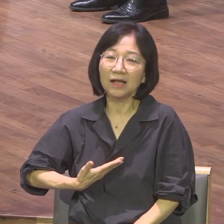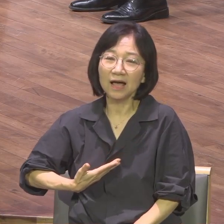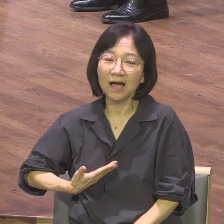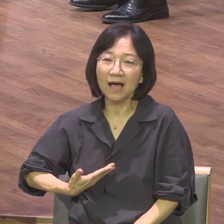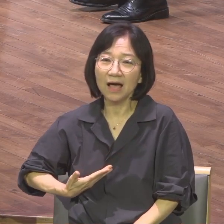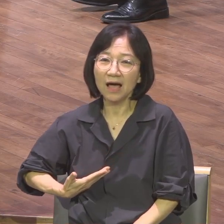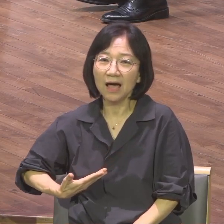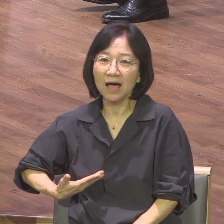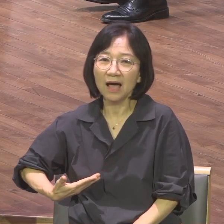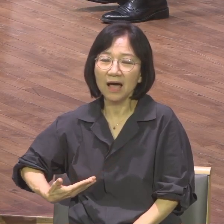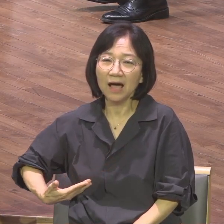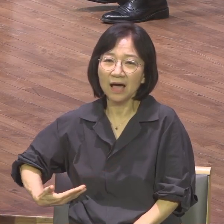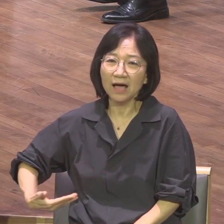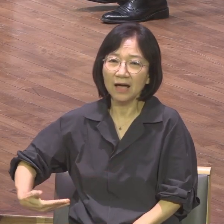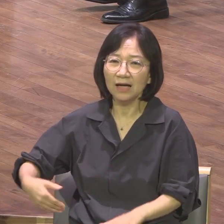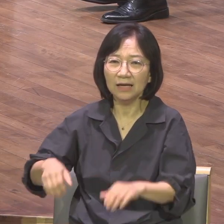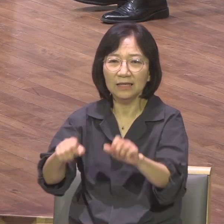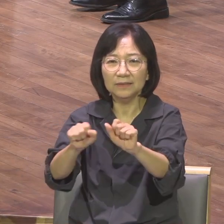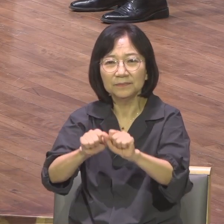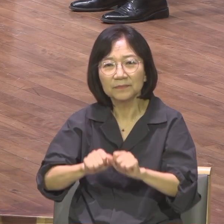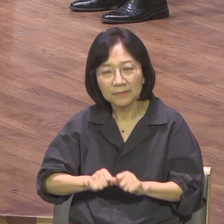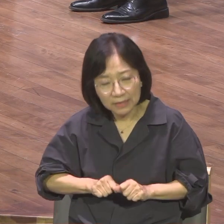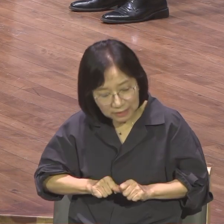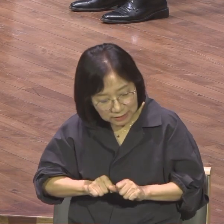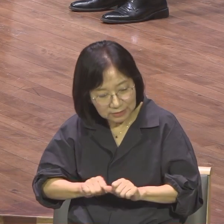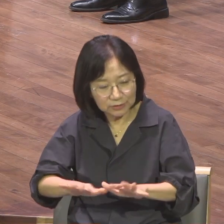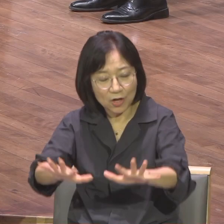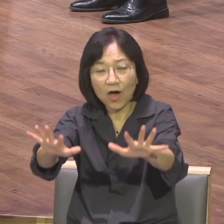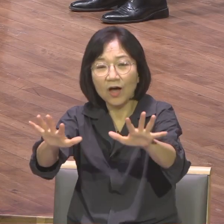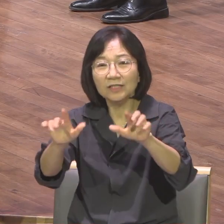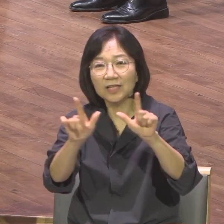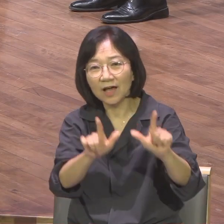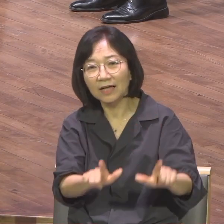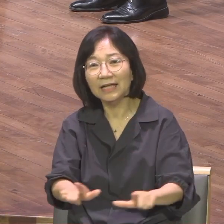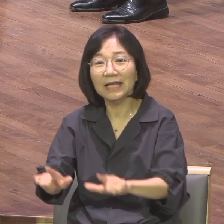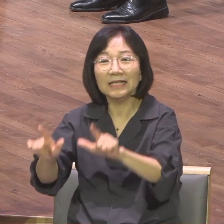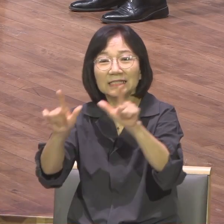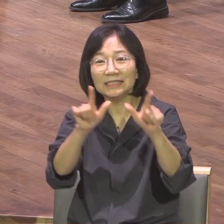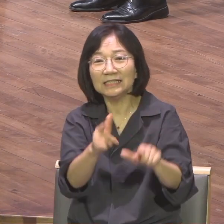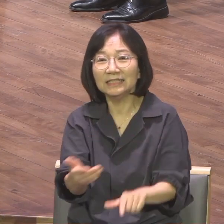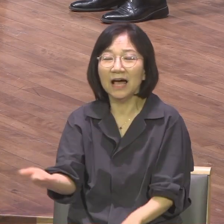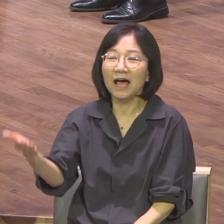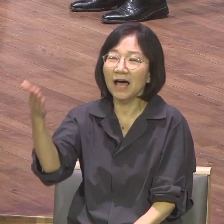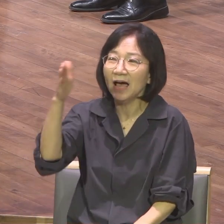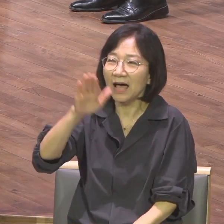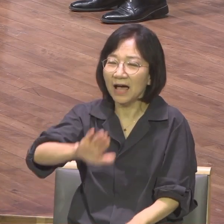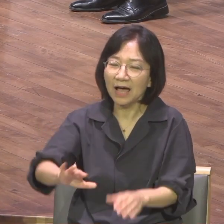우리»olutions 늘 커져 있으나